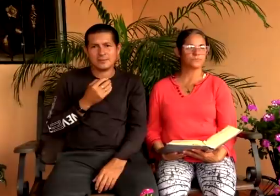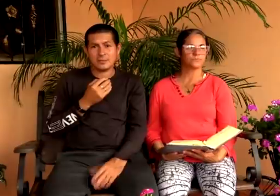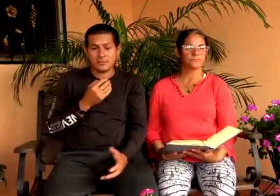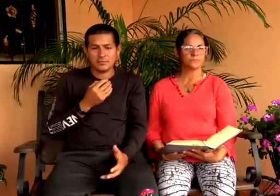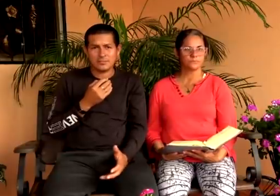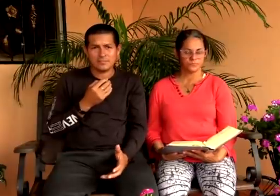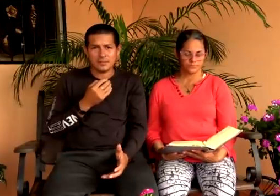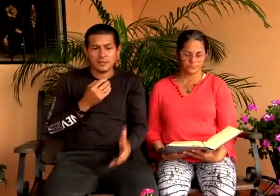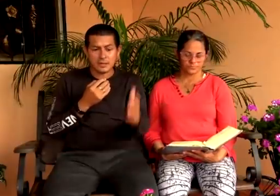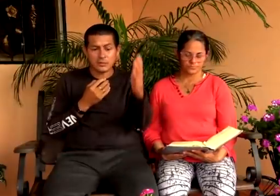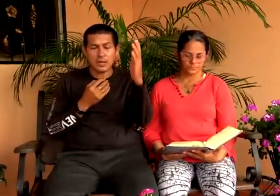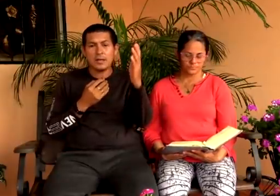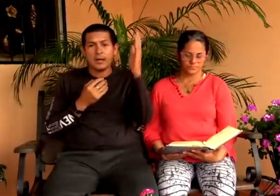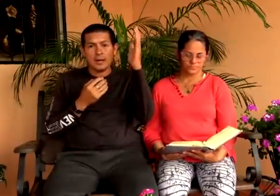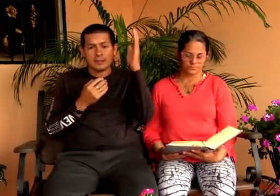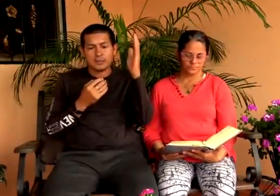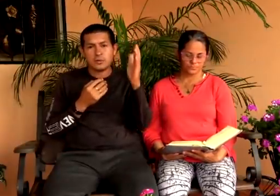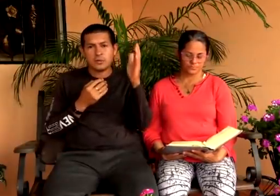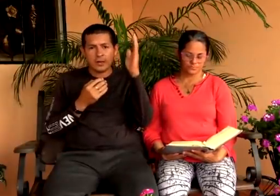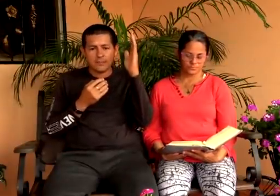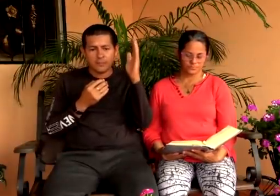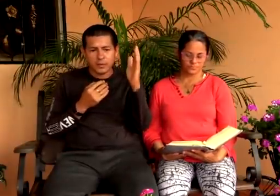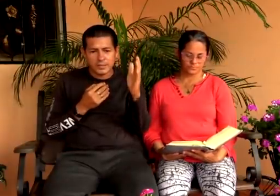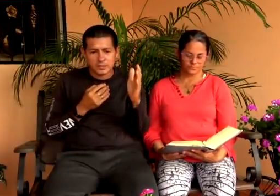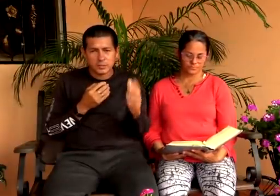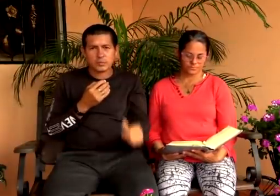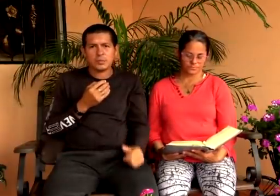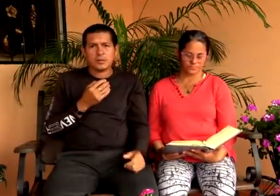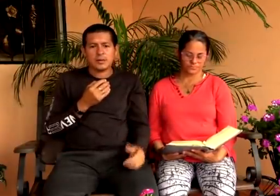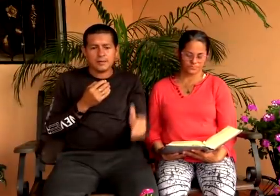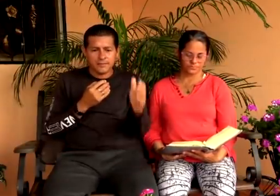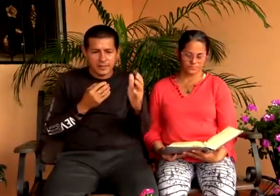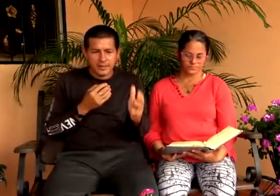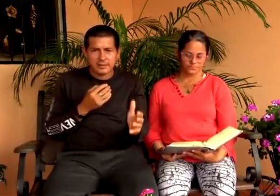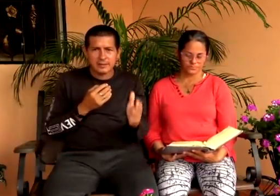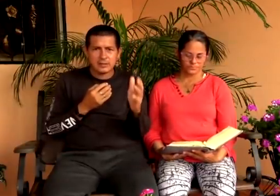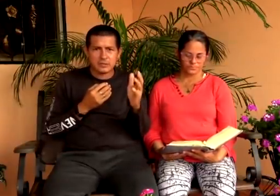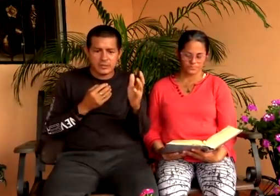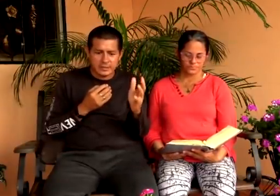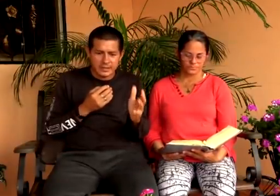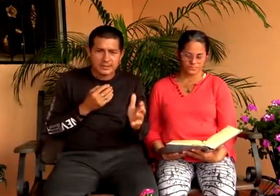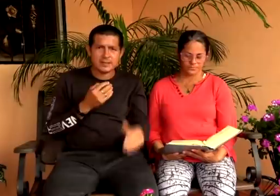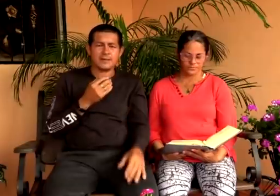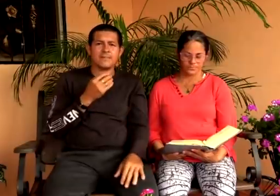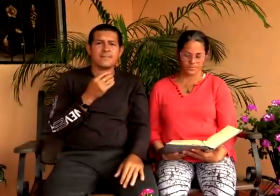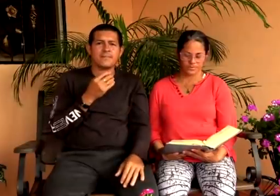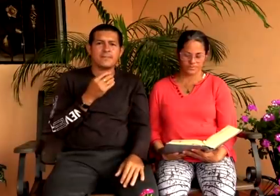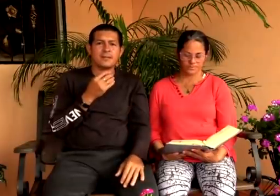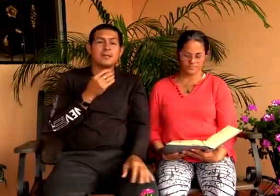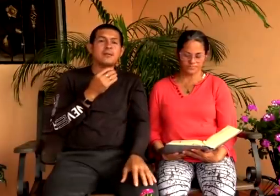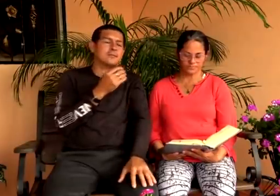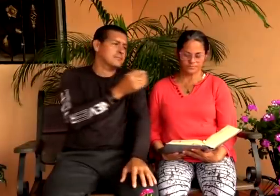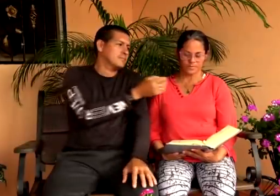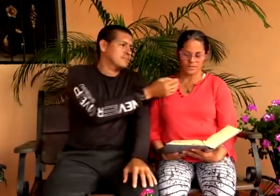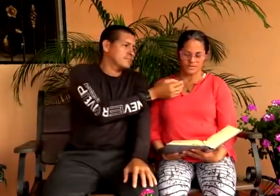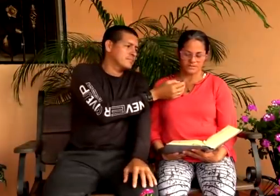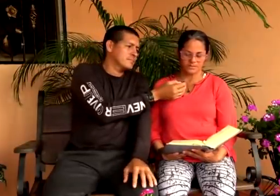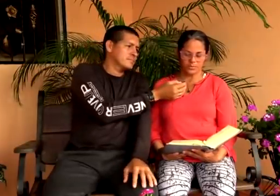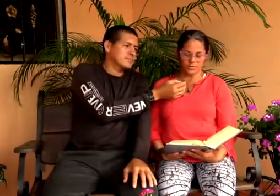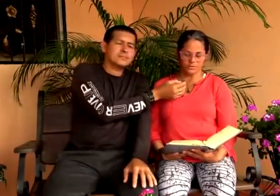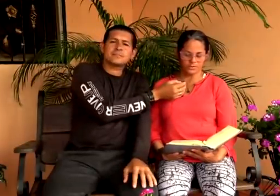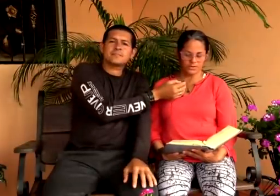de cristo simón pedro al cual el señor ha puesto al frente de su iglesia le dijo